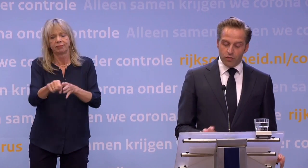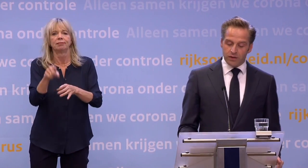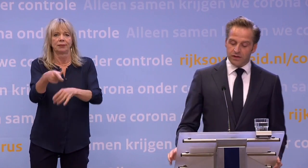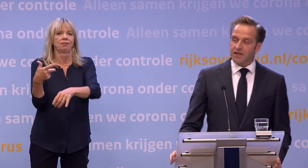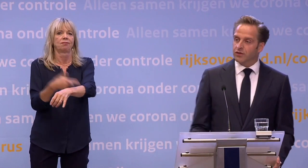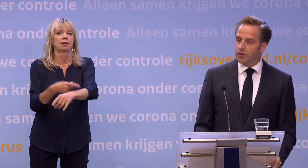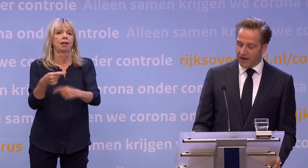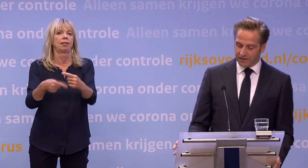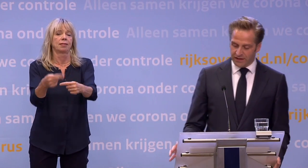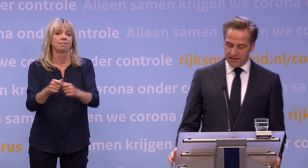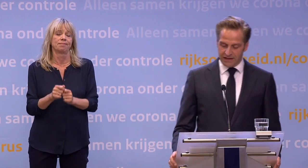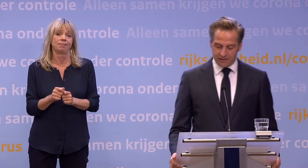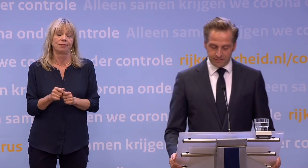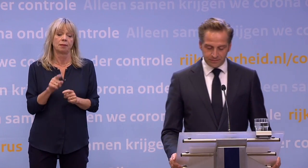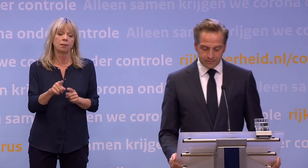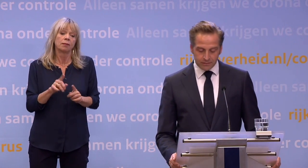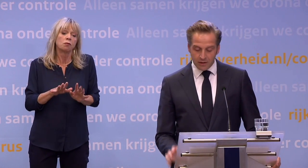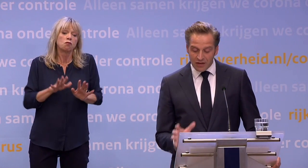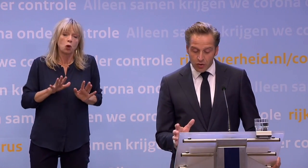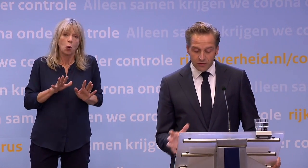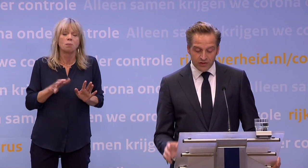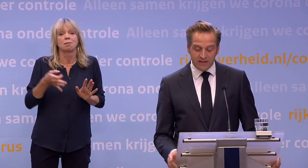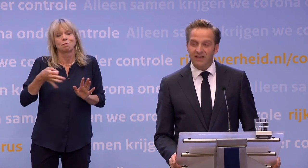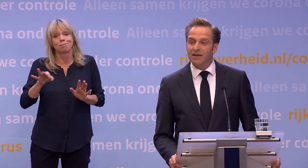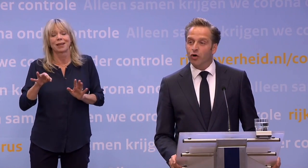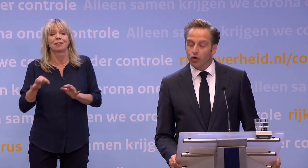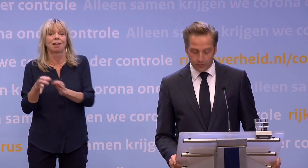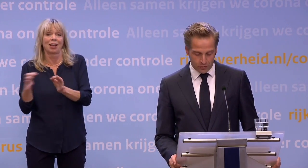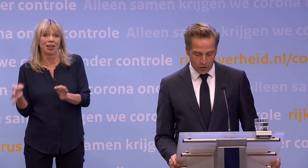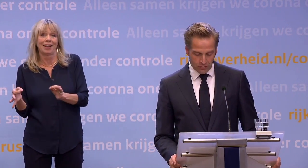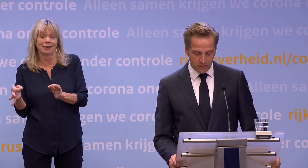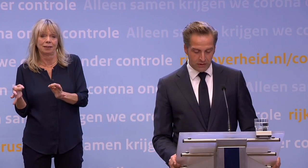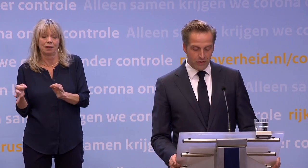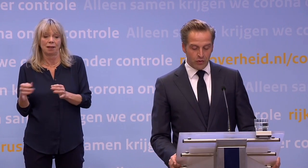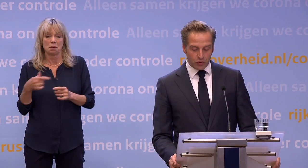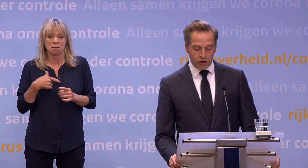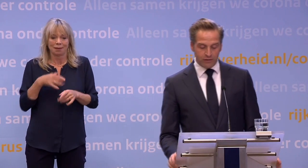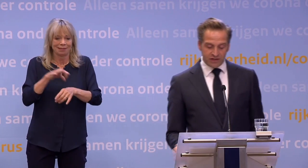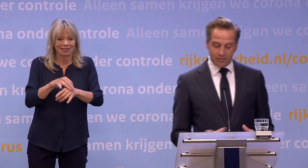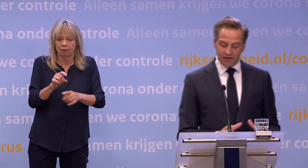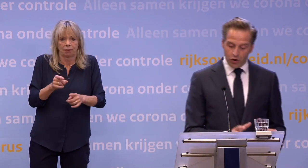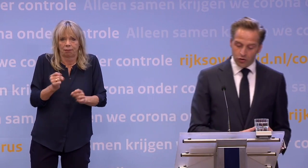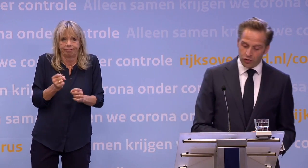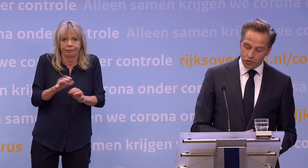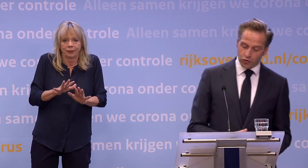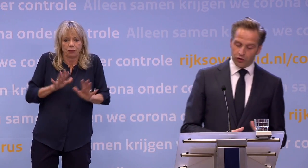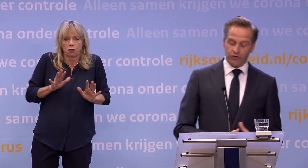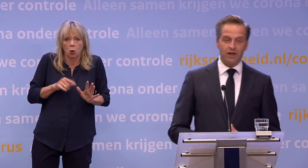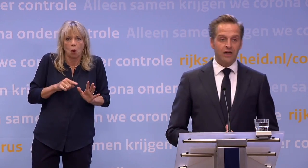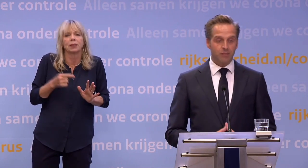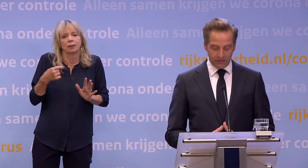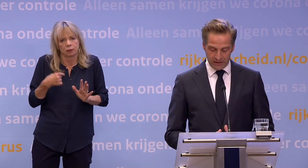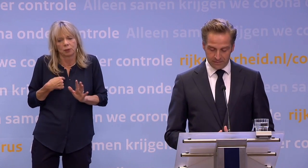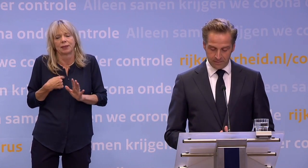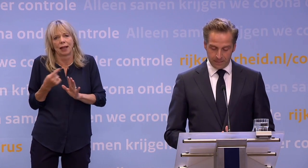Voorkomen is natuurlijk beter dan genezen. Maar zolang we de ziekte niet helemaal kunnen voorkomen... ...ondersteunen we als kabinet ook de zoektocht